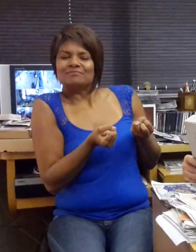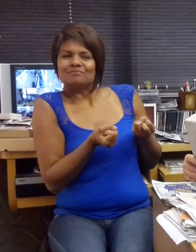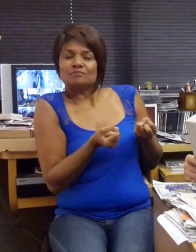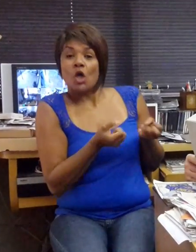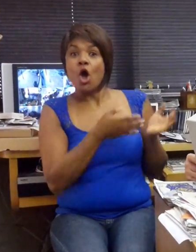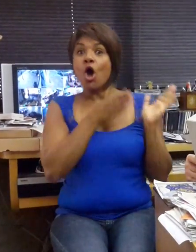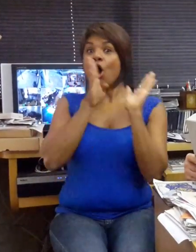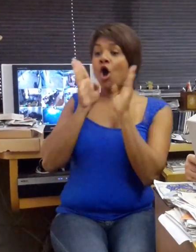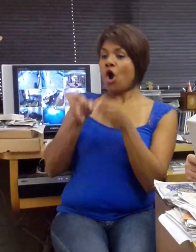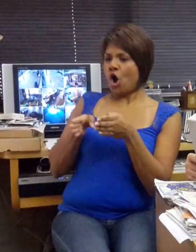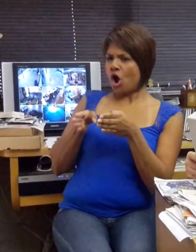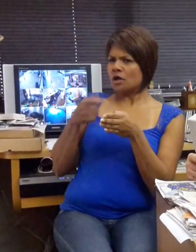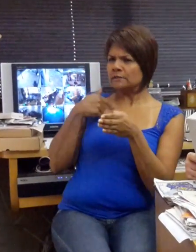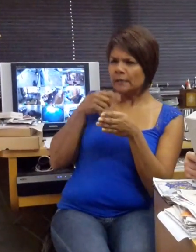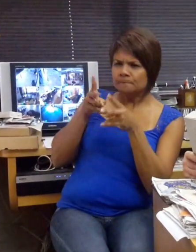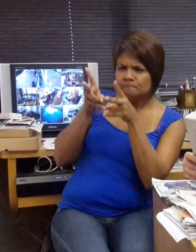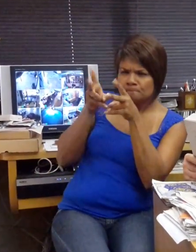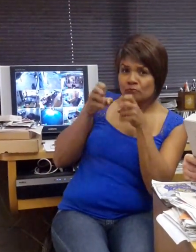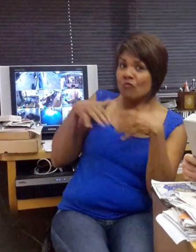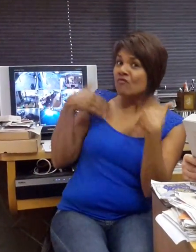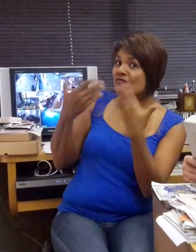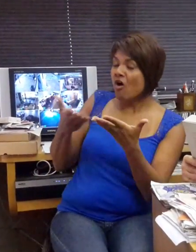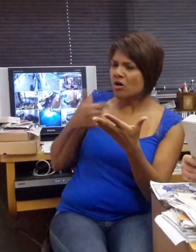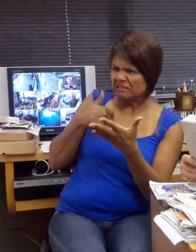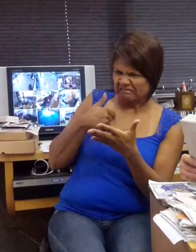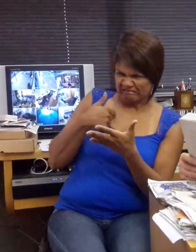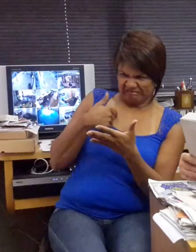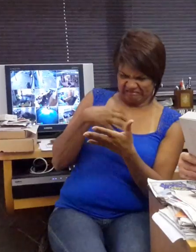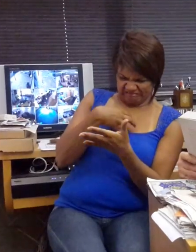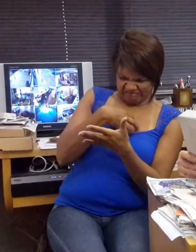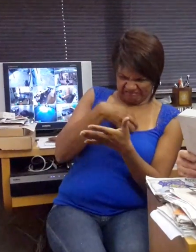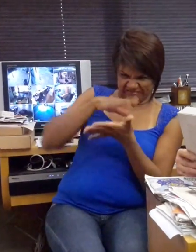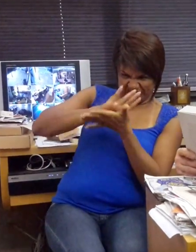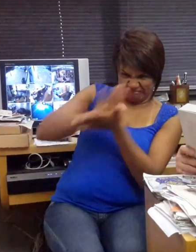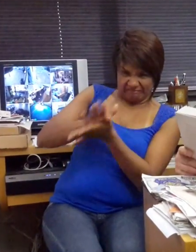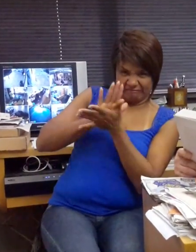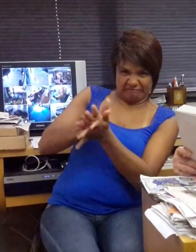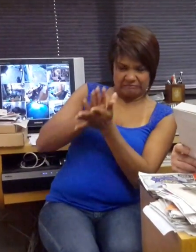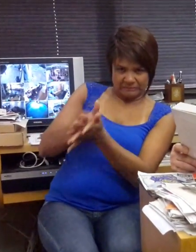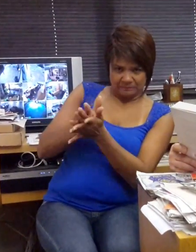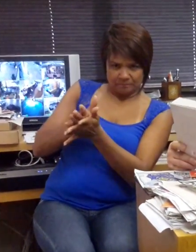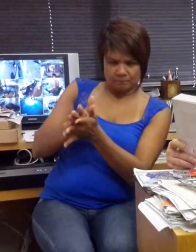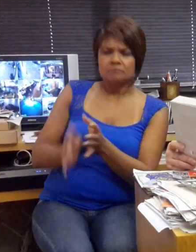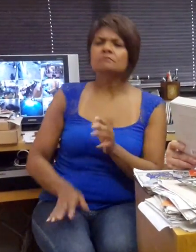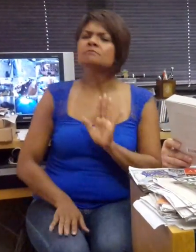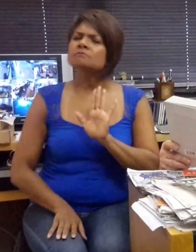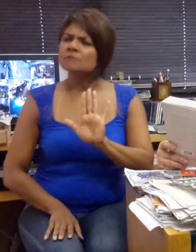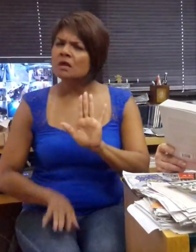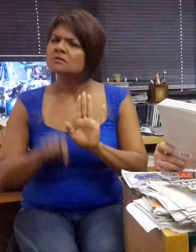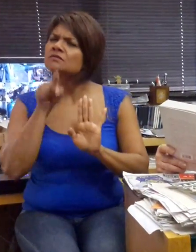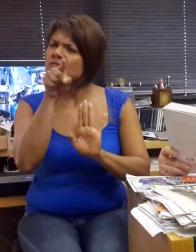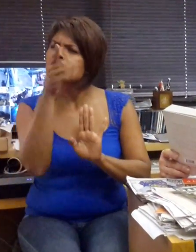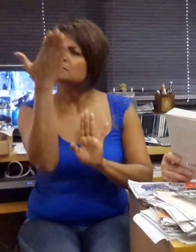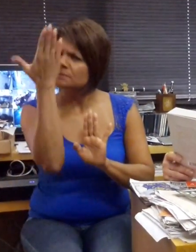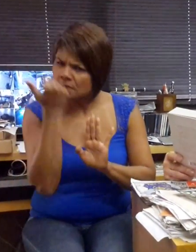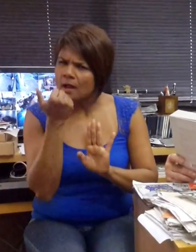fustigadas com a nossa execração. Você sabe sim quem é